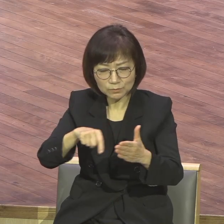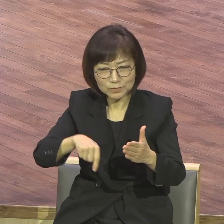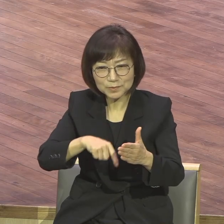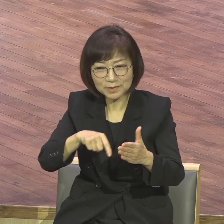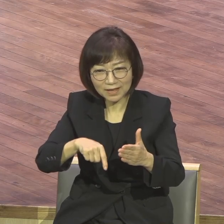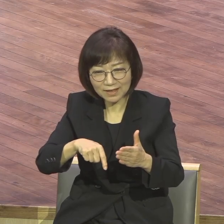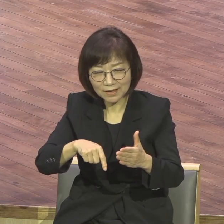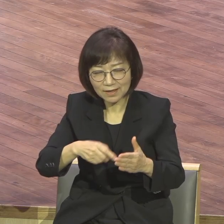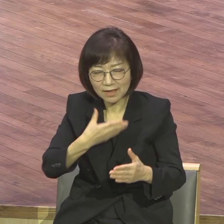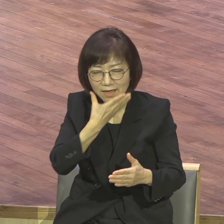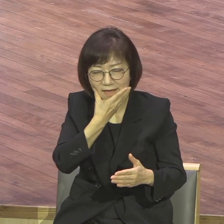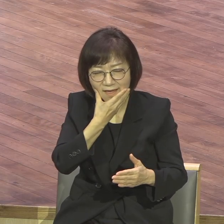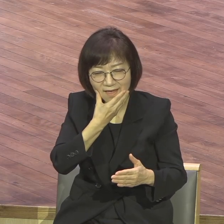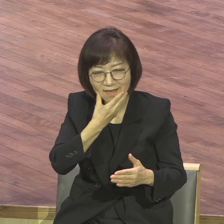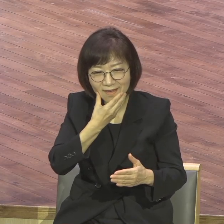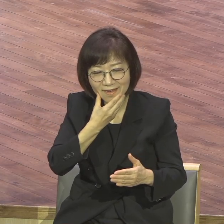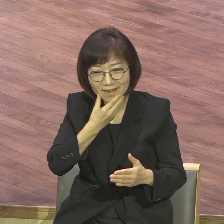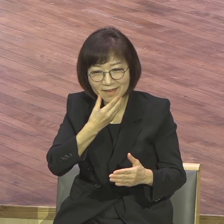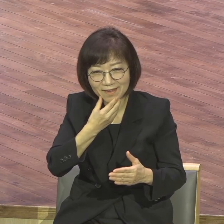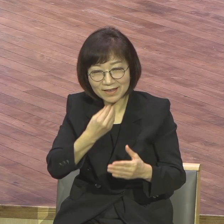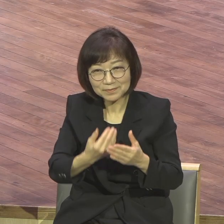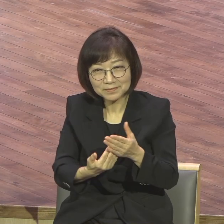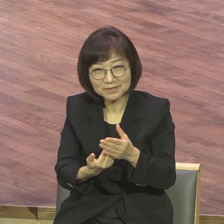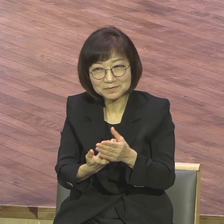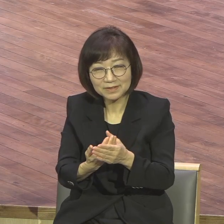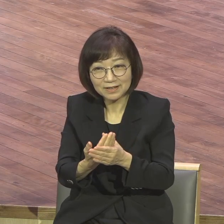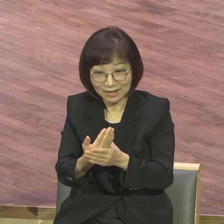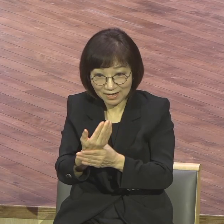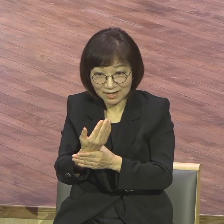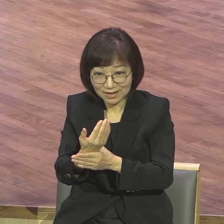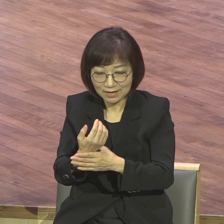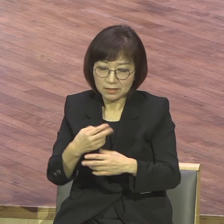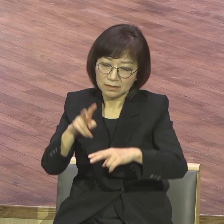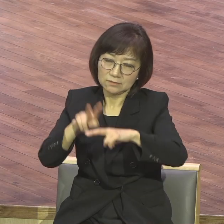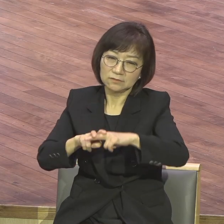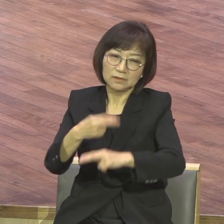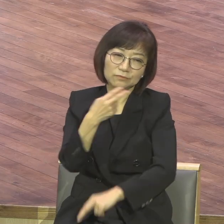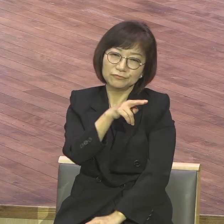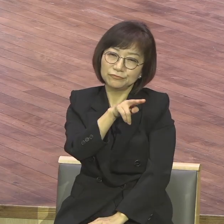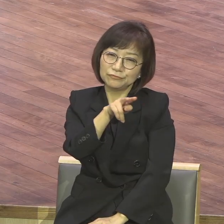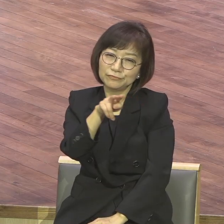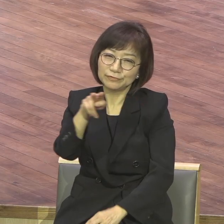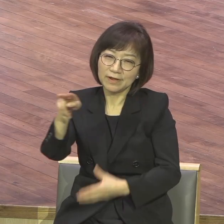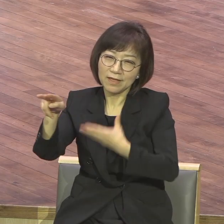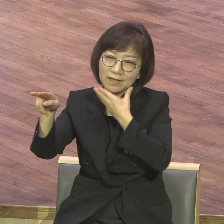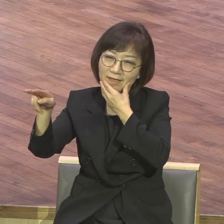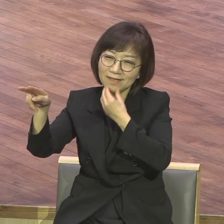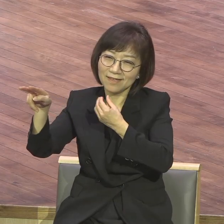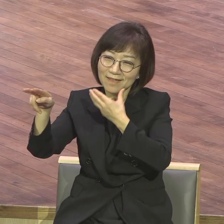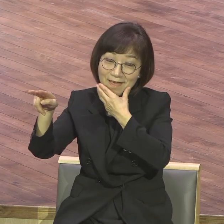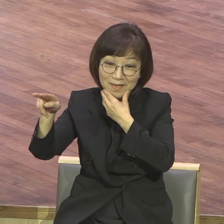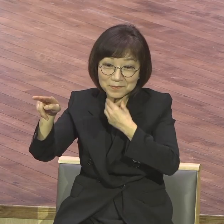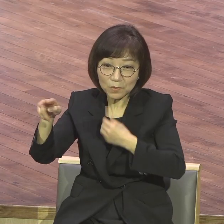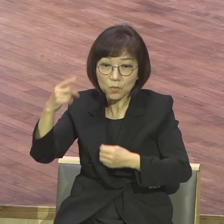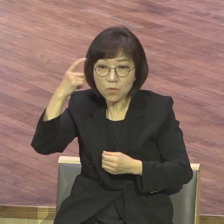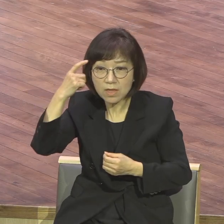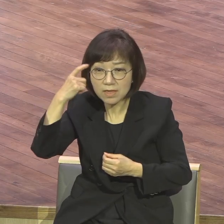행복감을 느끼게 되었어요. 행복감을 느끼게 되었어요. 마치 자신이 지금 걸터 앉은 이